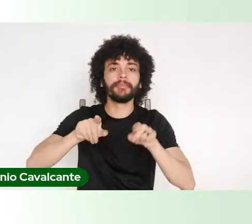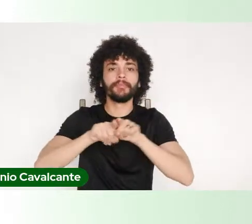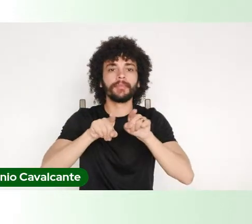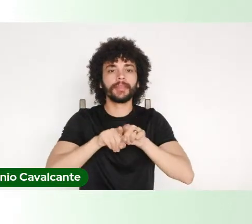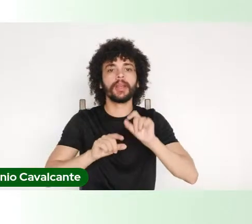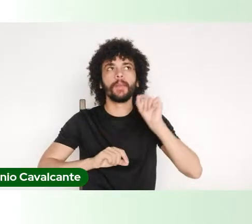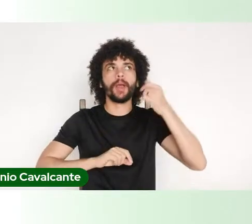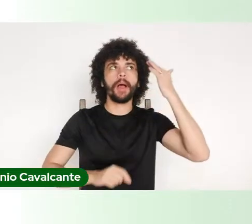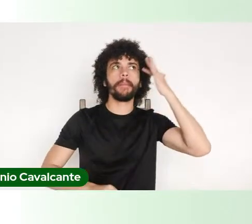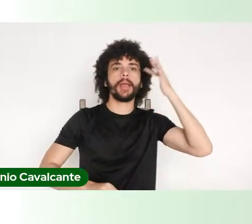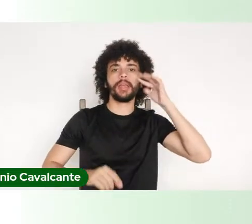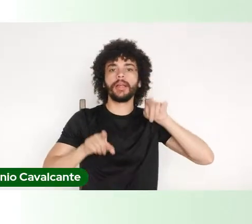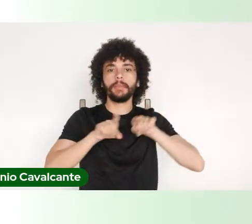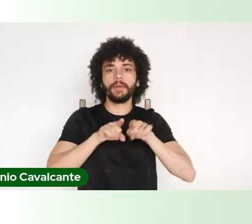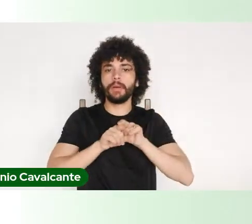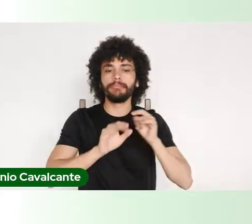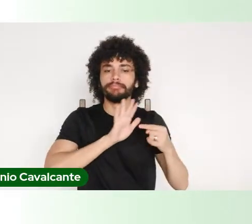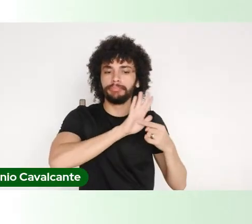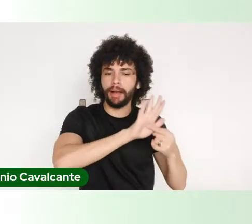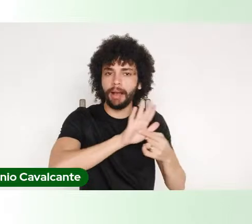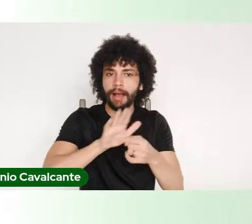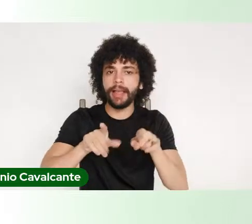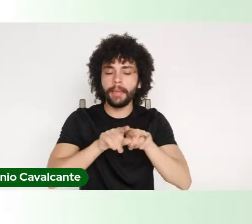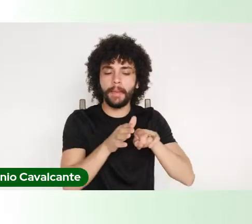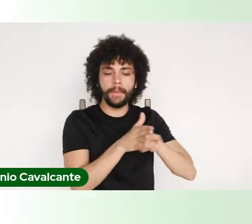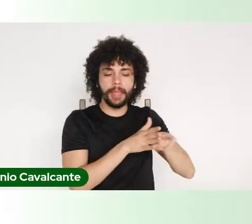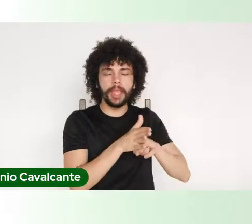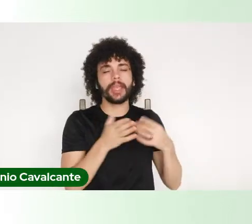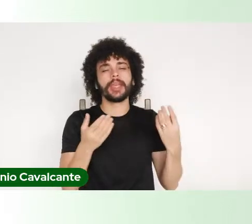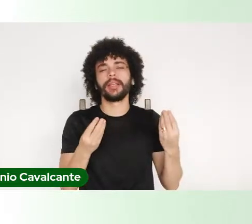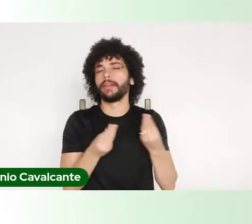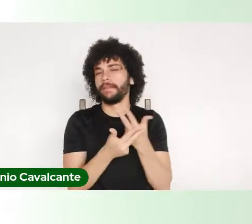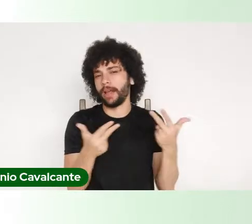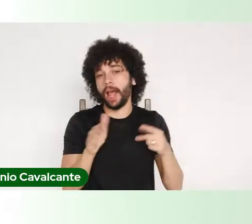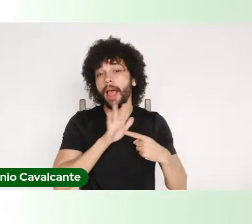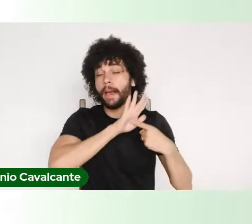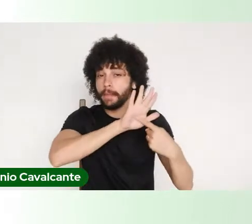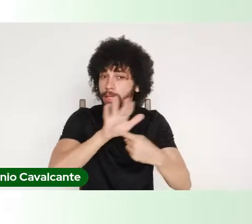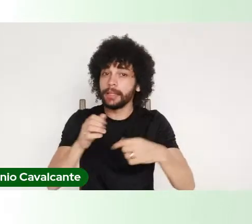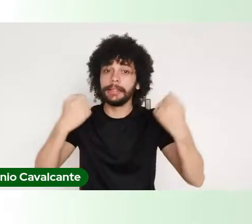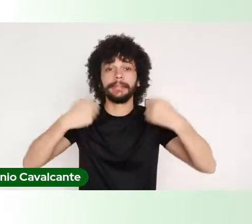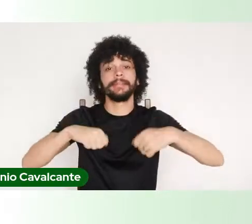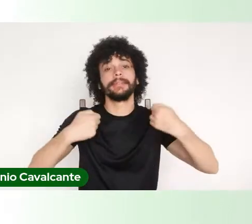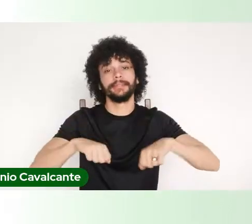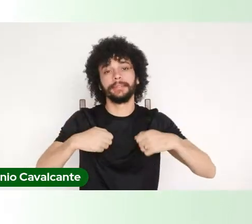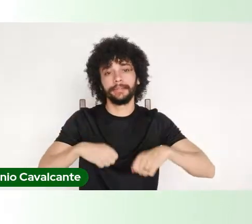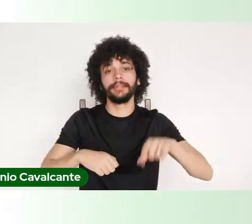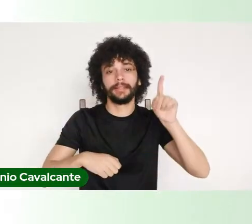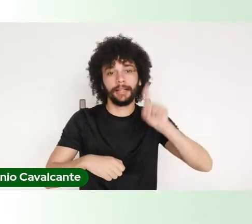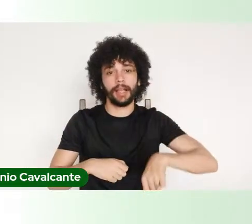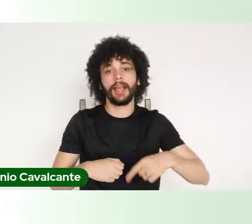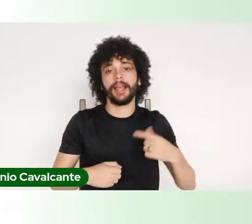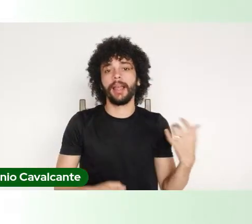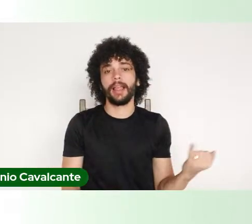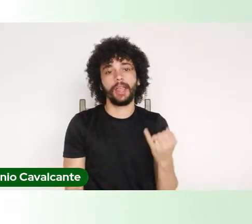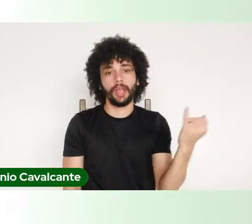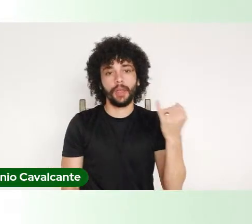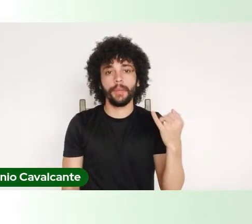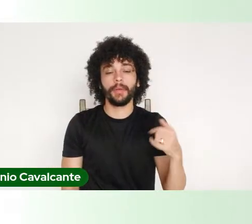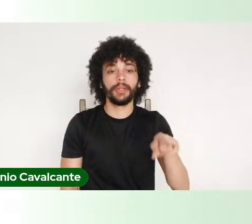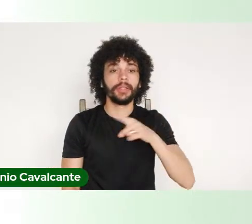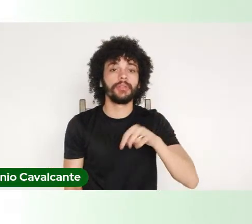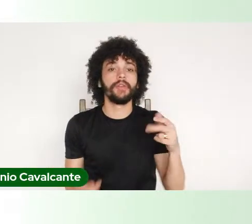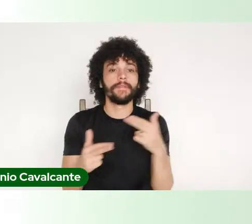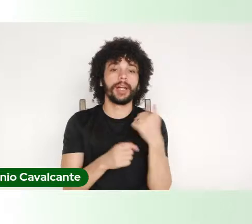pensamos, né, a nossa pesquisa, para que ela serve. Esse outro item que, durante muitos